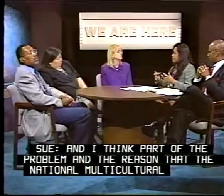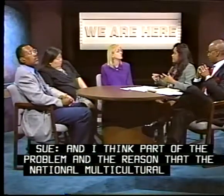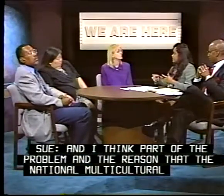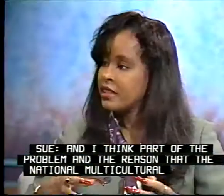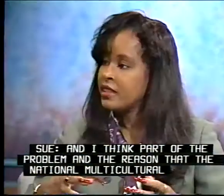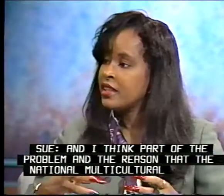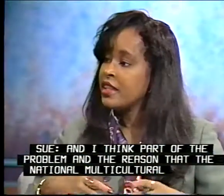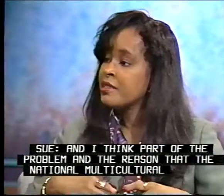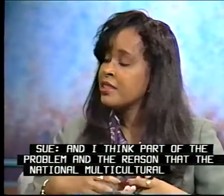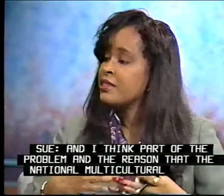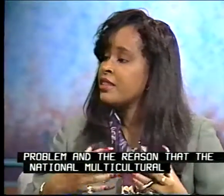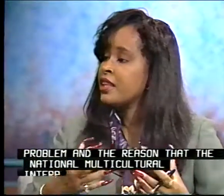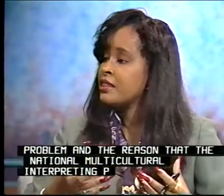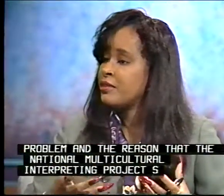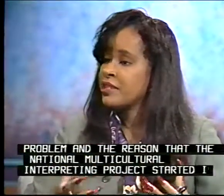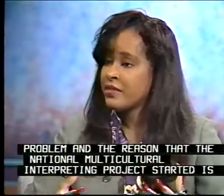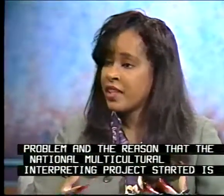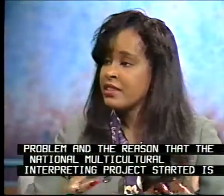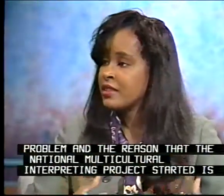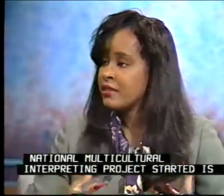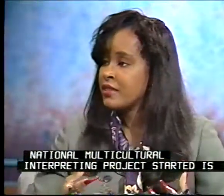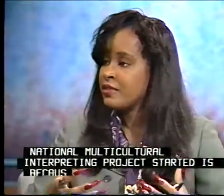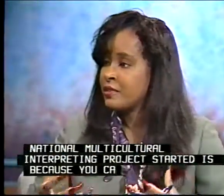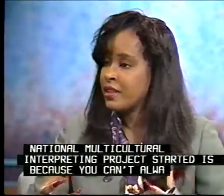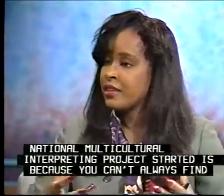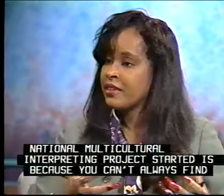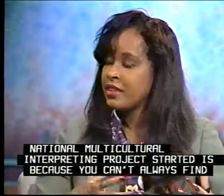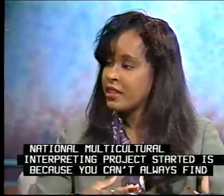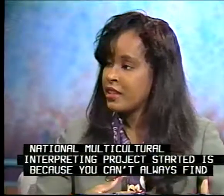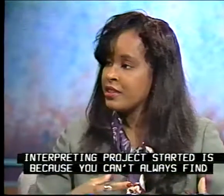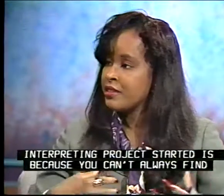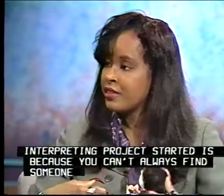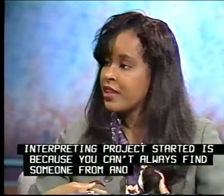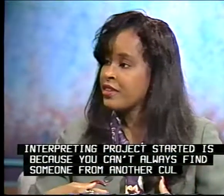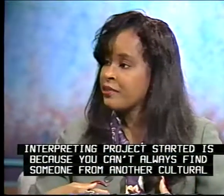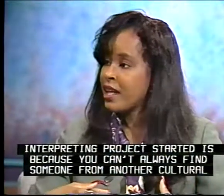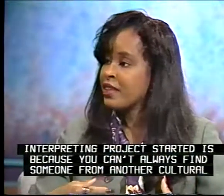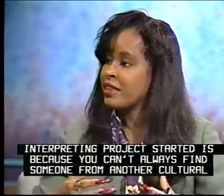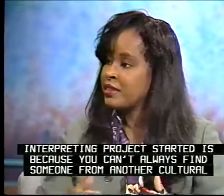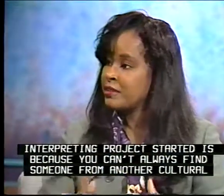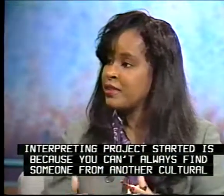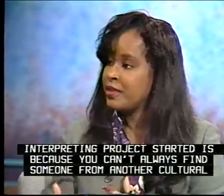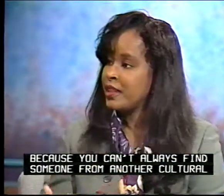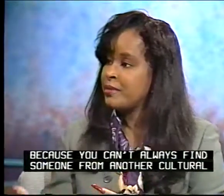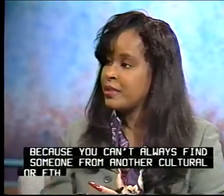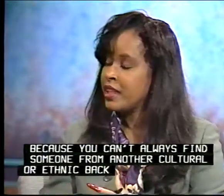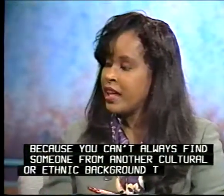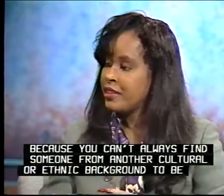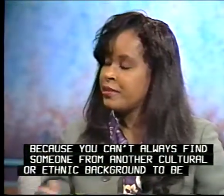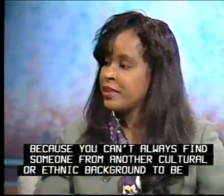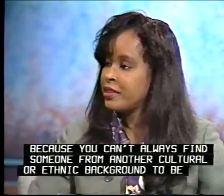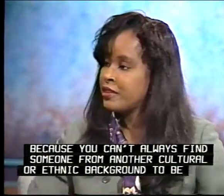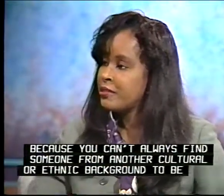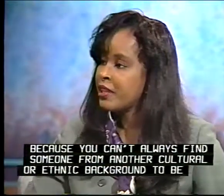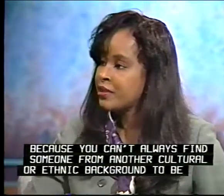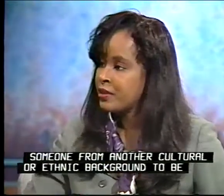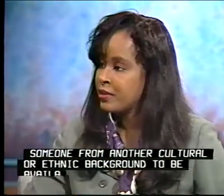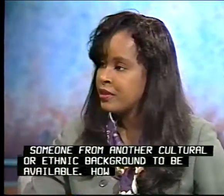started is because you can't always find someone from another cultural or ethnic background to be available. How do you plan to go about recruiting